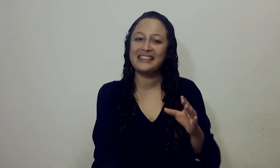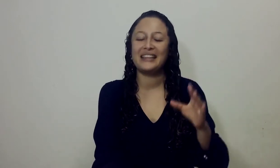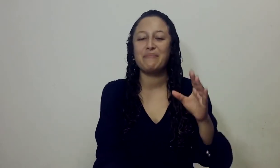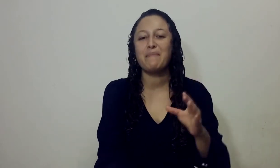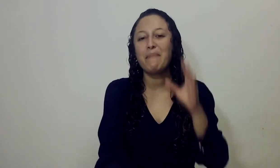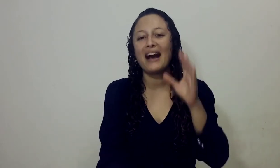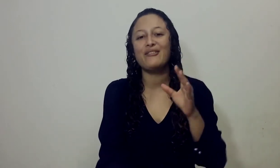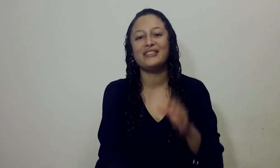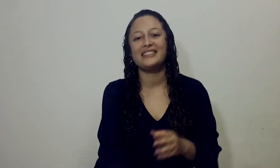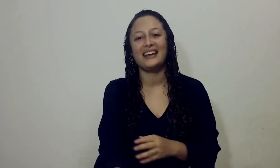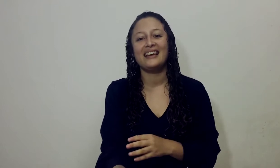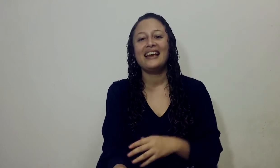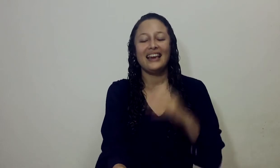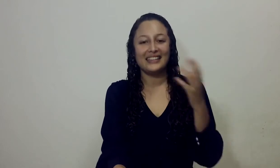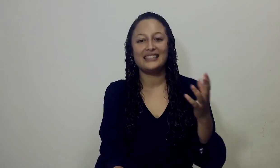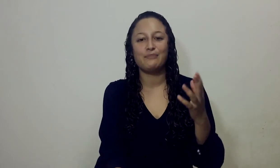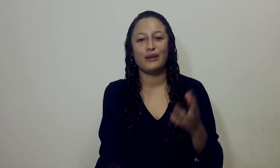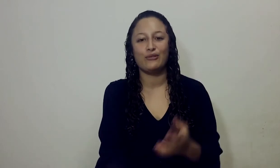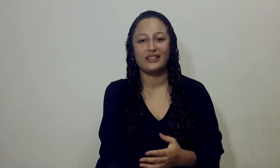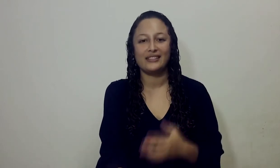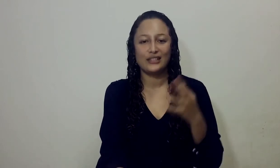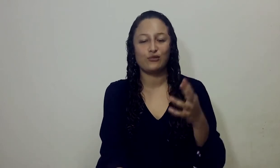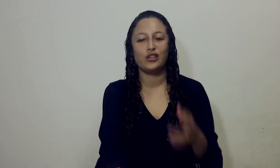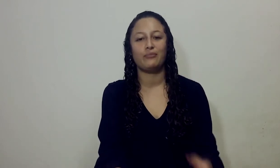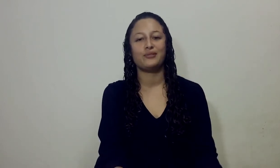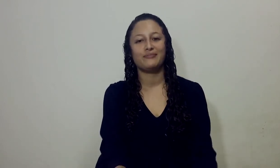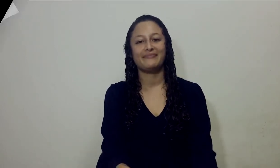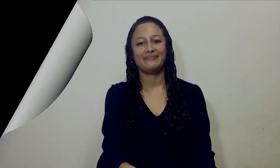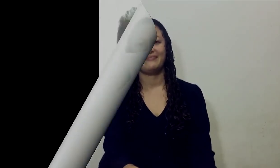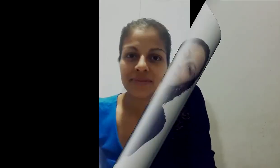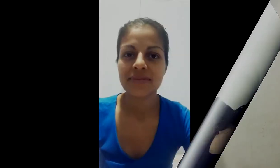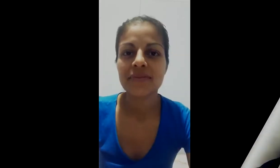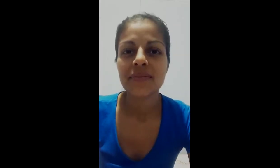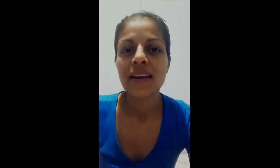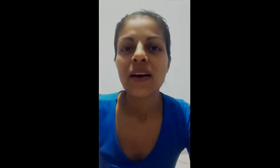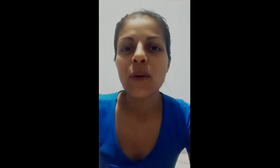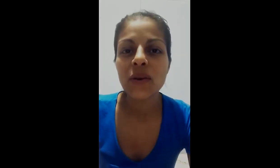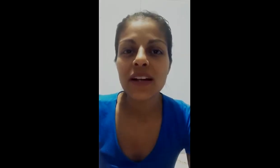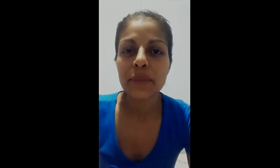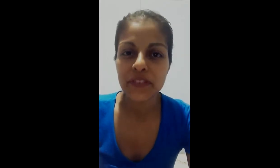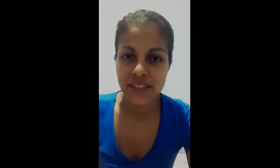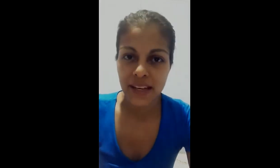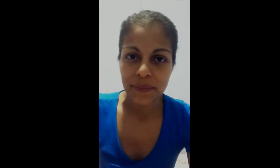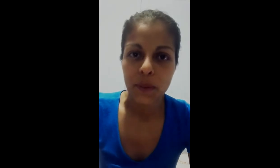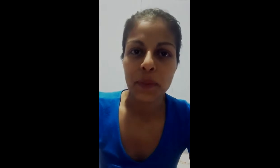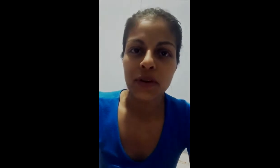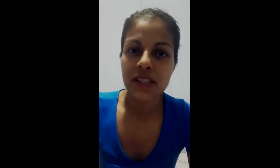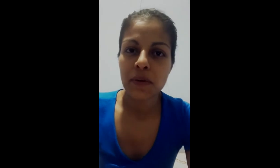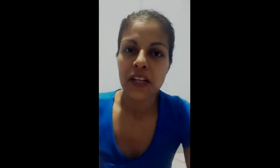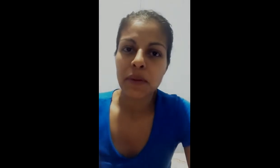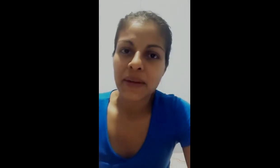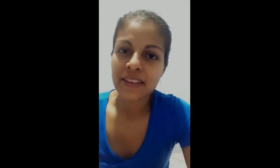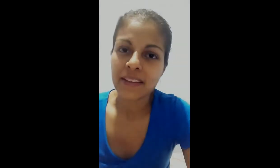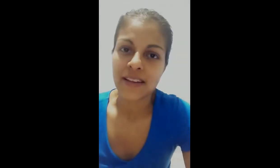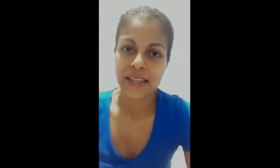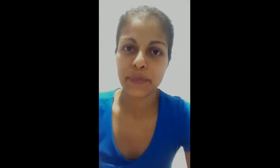hermanas que también van a contestar estas preguntas, escuchemos Cuando hablan de profecía, lo primero que